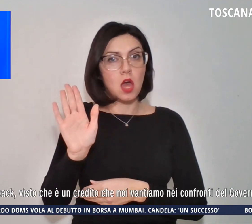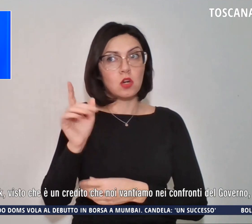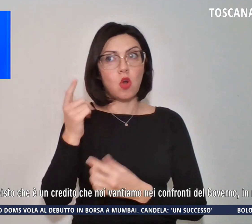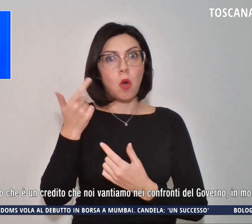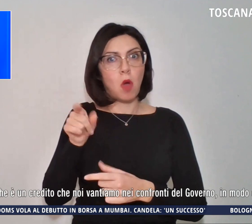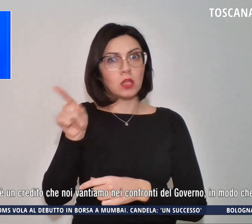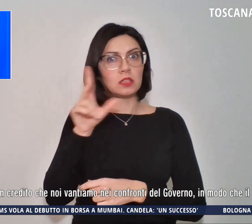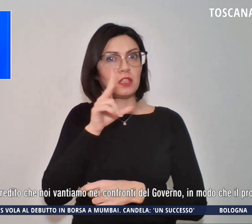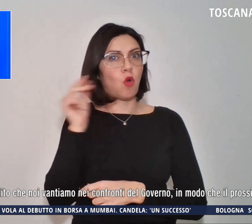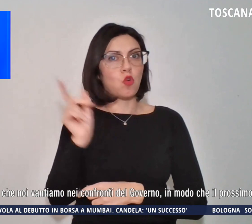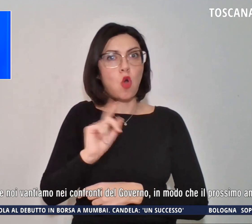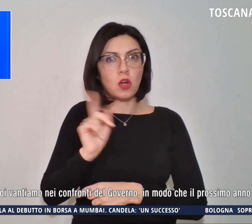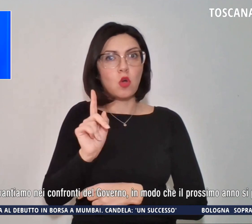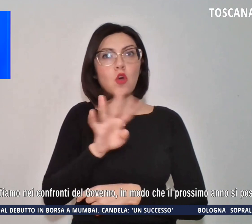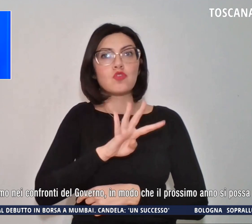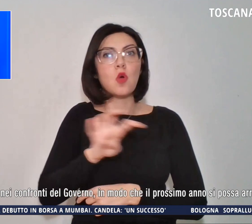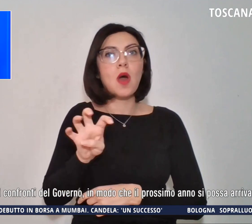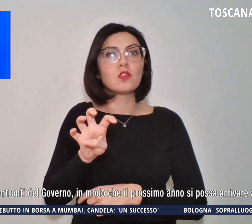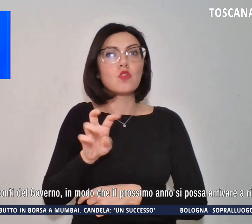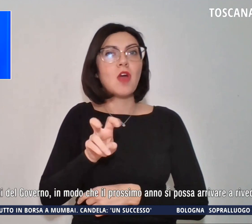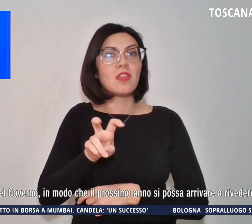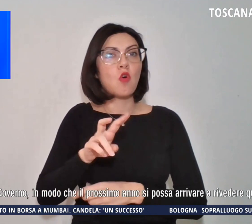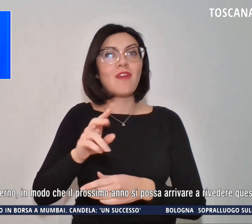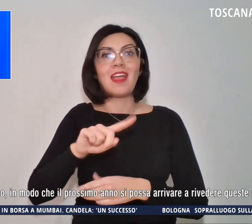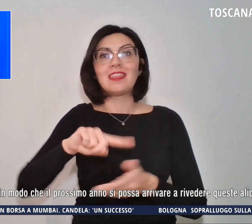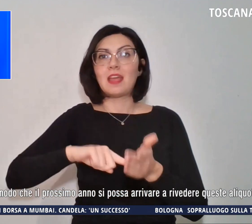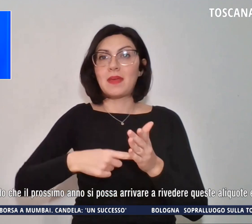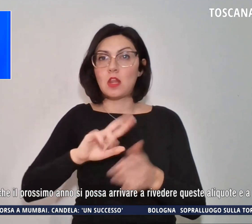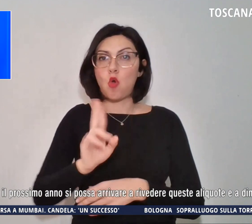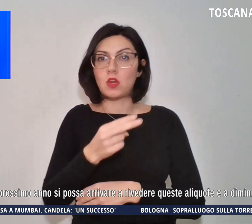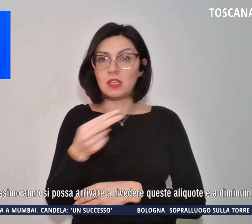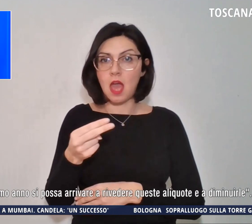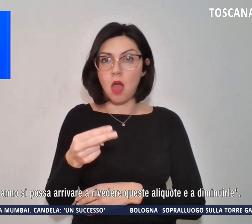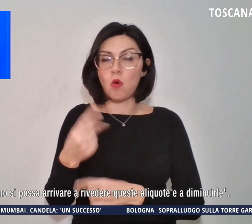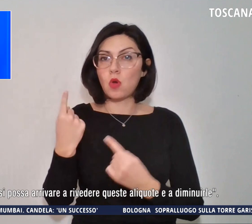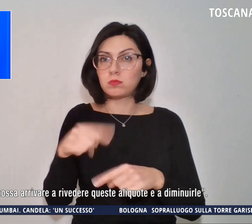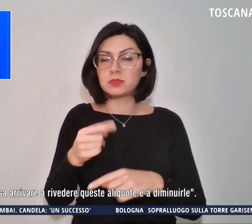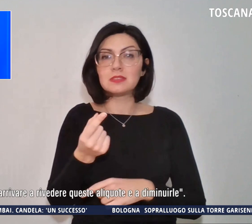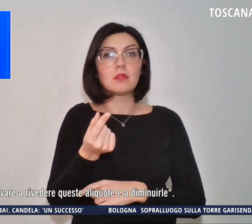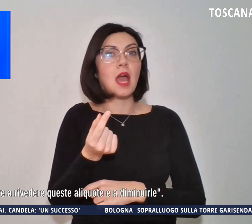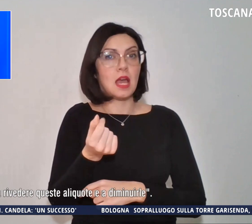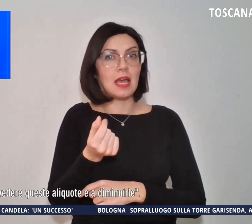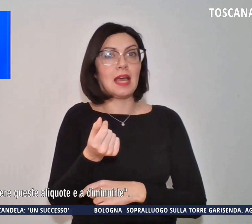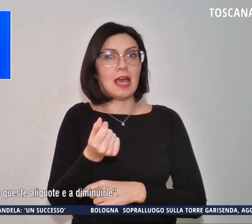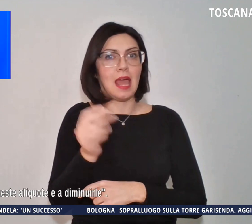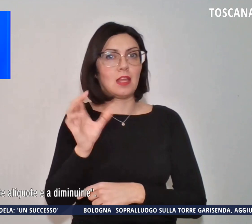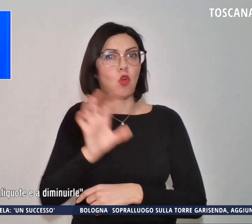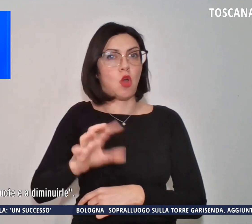420 milioni di Euro che sono un credito della Regione.